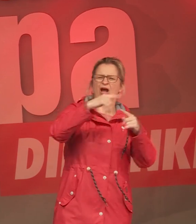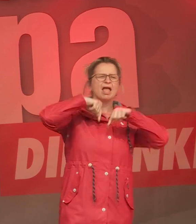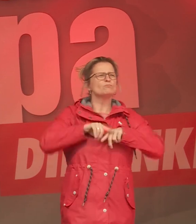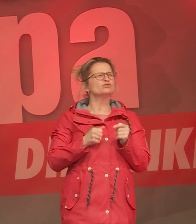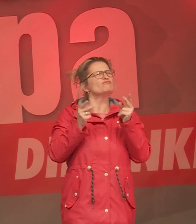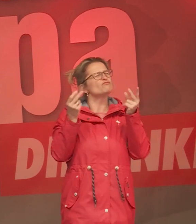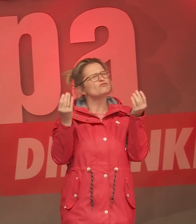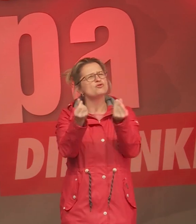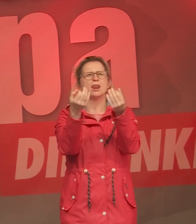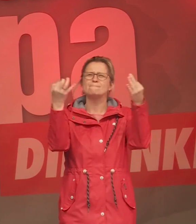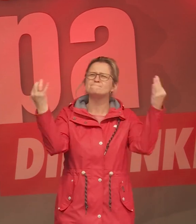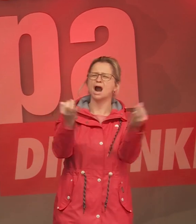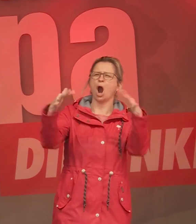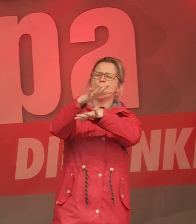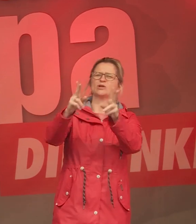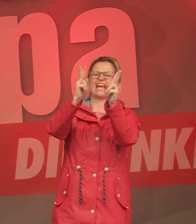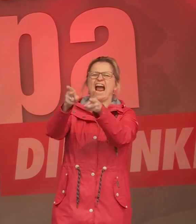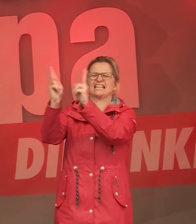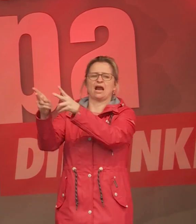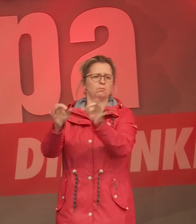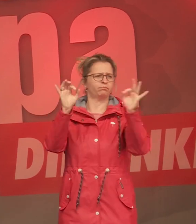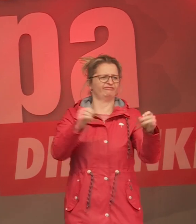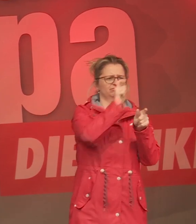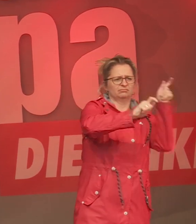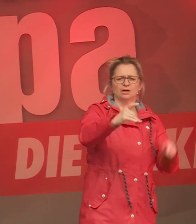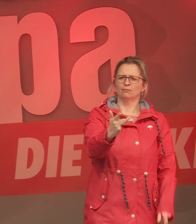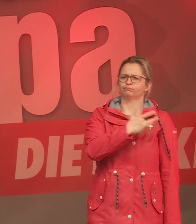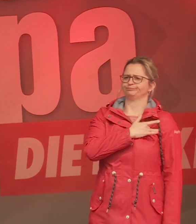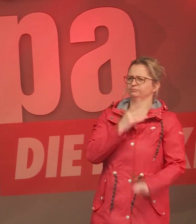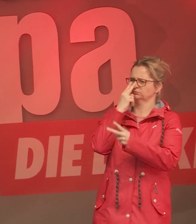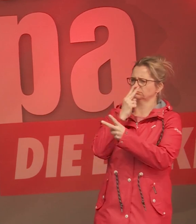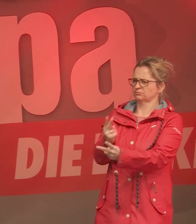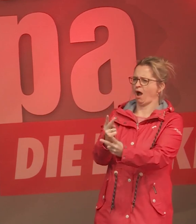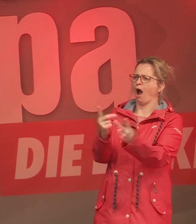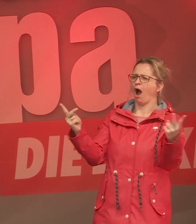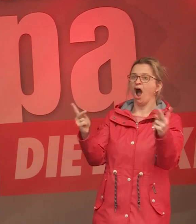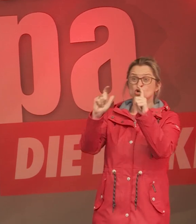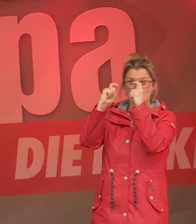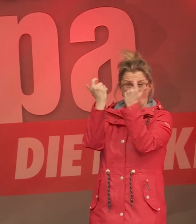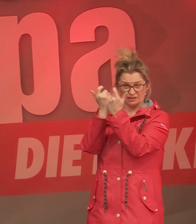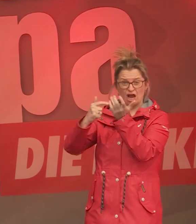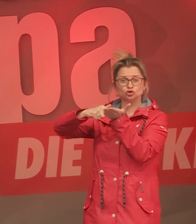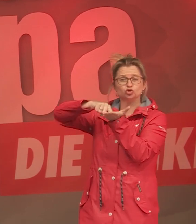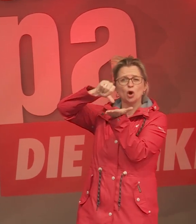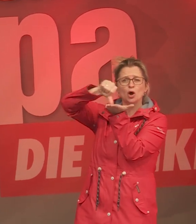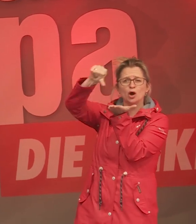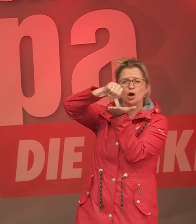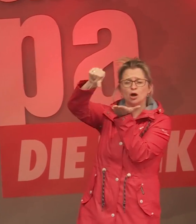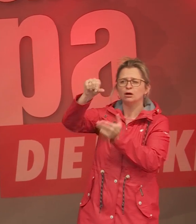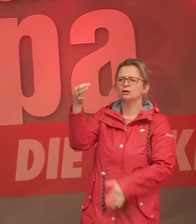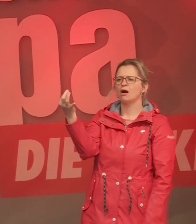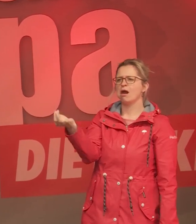Europa verletzen, wenn wir sehen, wie wenig Steuern Konzerne bezahlen müssen.